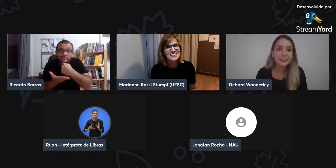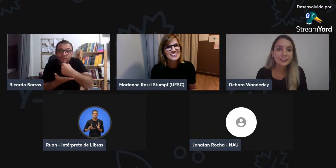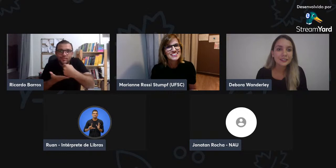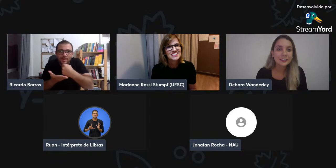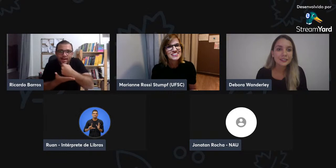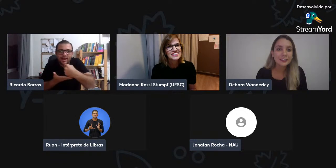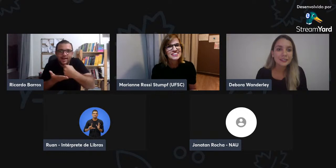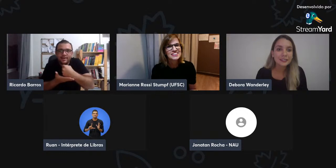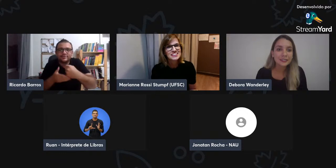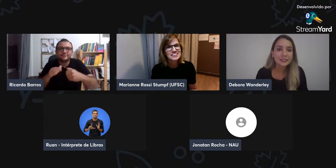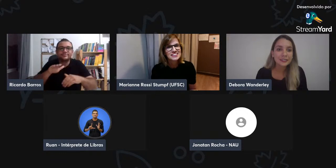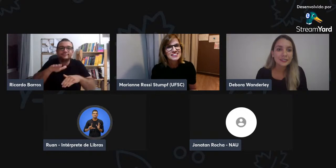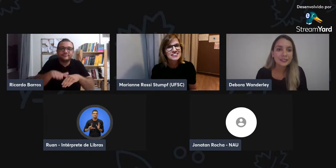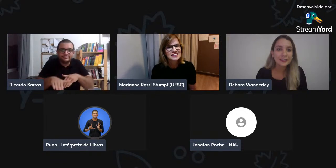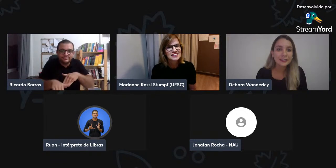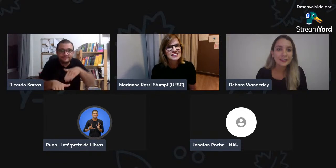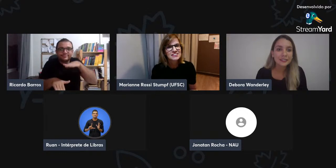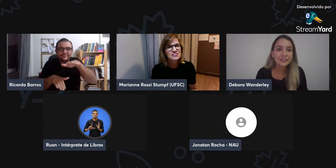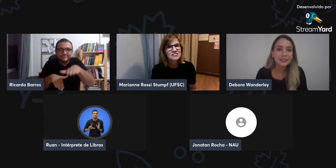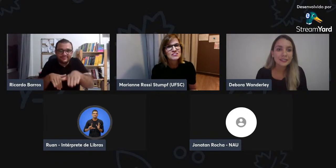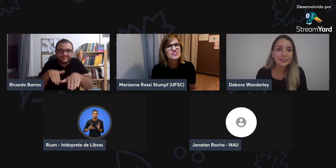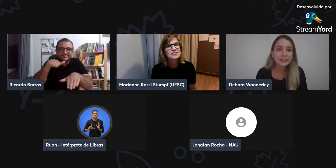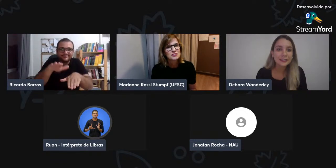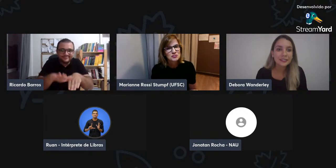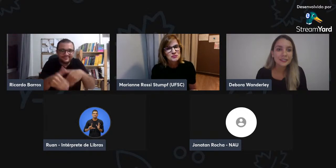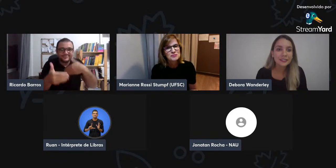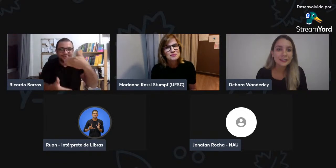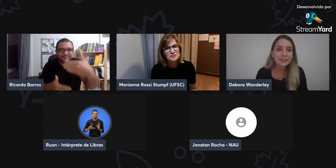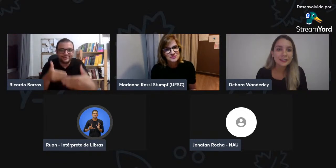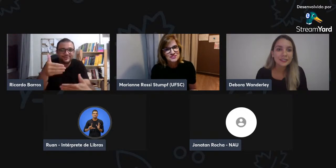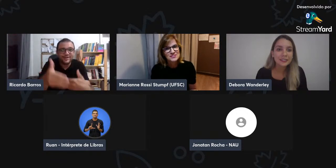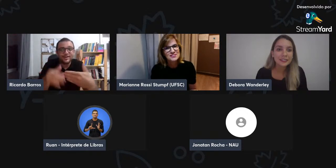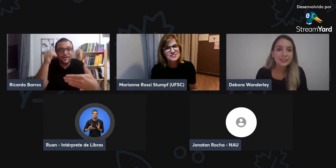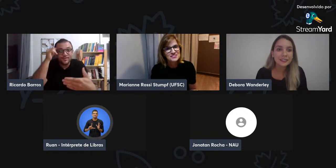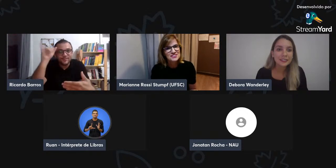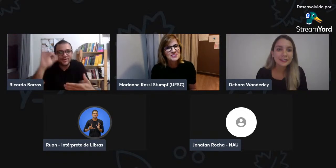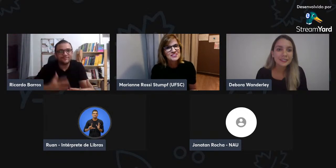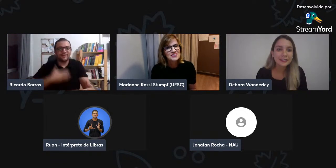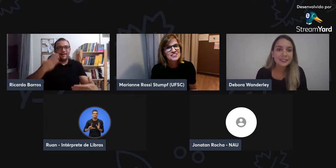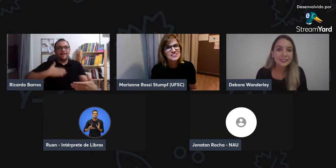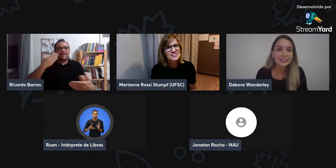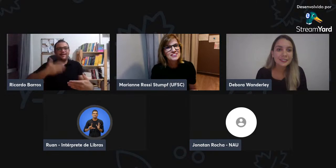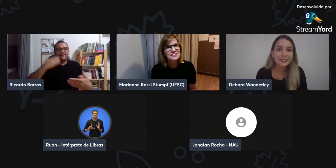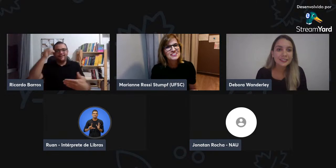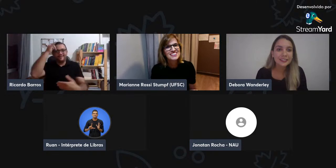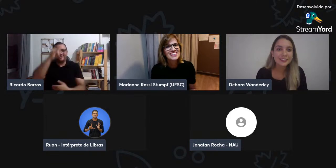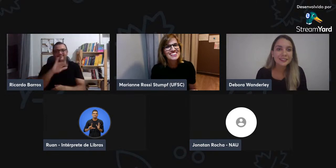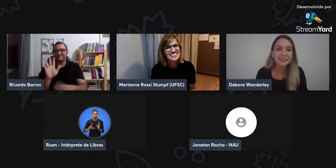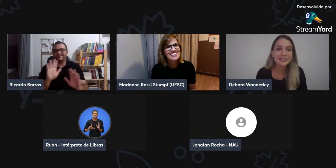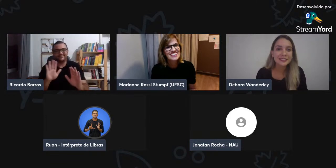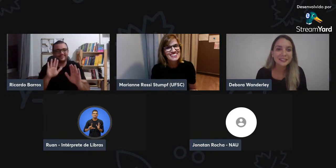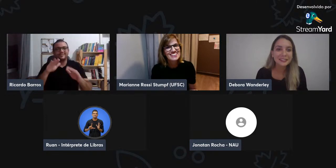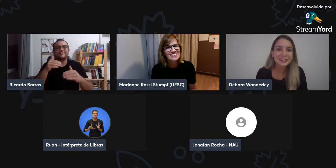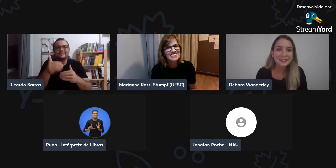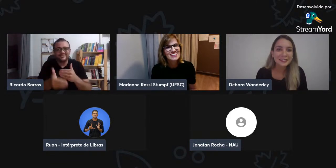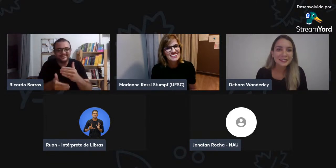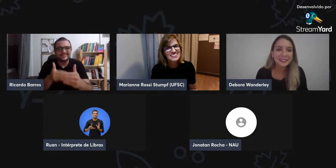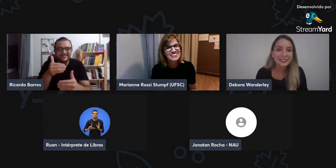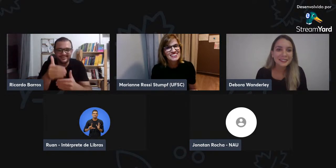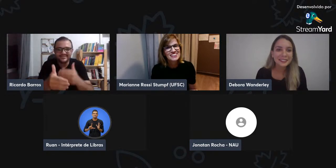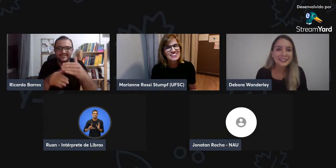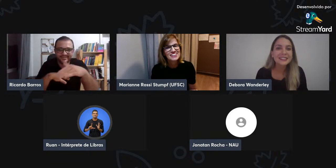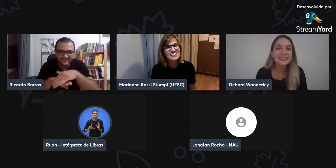nós ficamos muito felizes, porque estão iniciando aí os primeiros passos no aprendizado do Sign and Write.